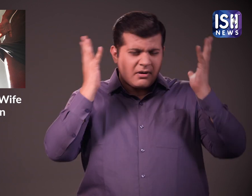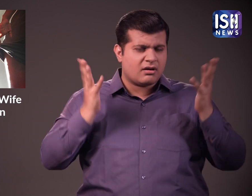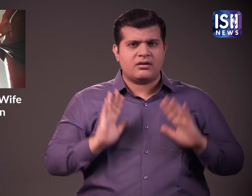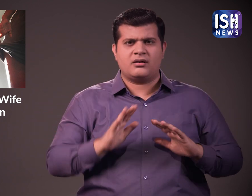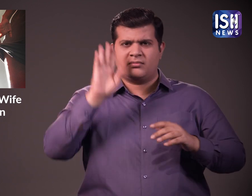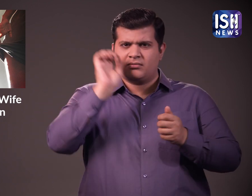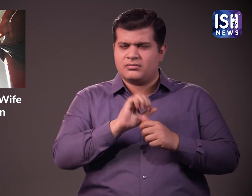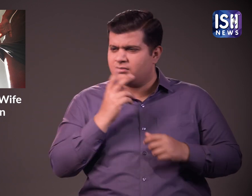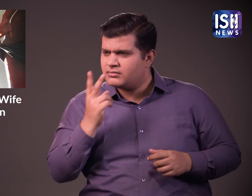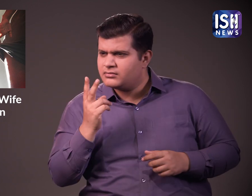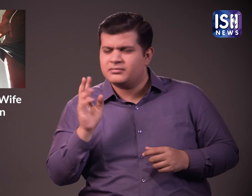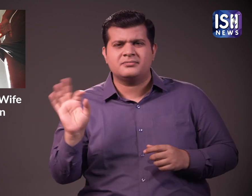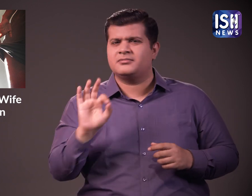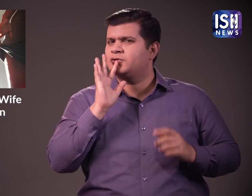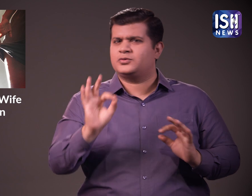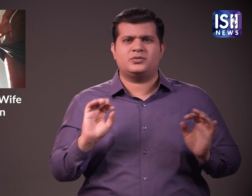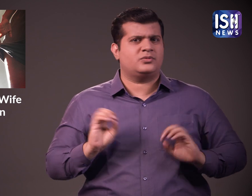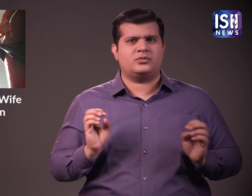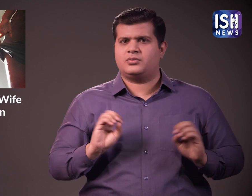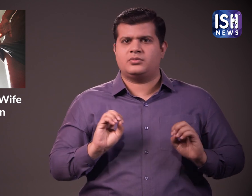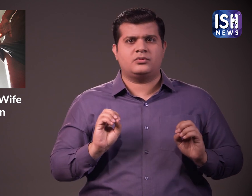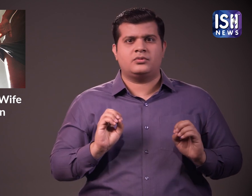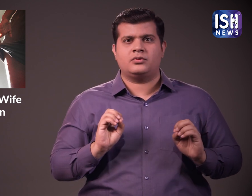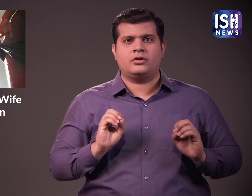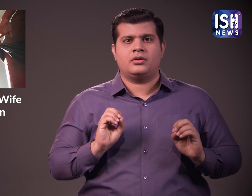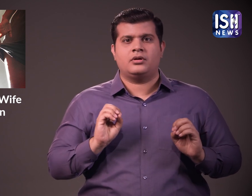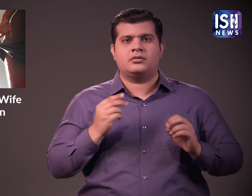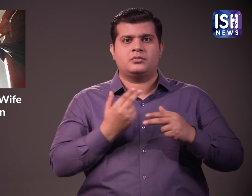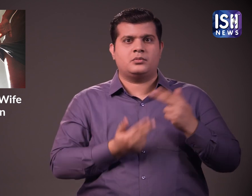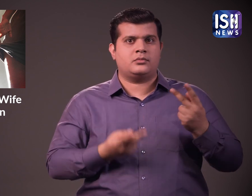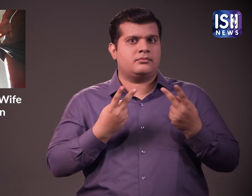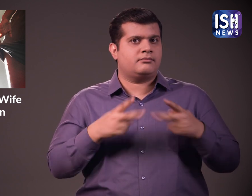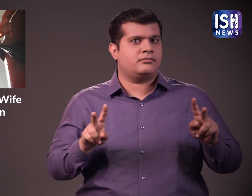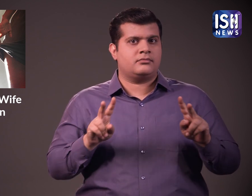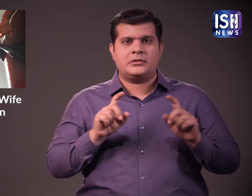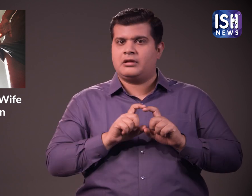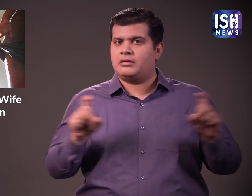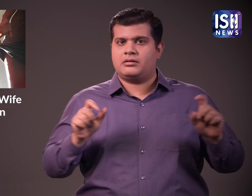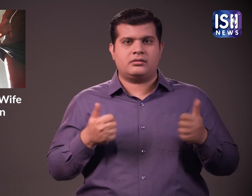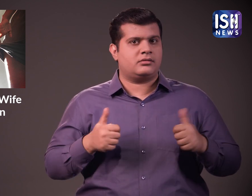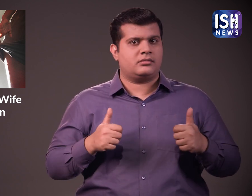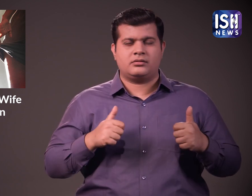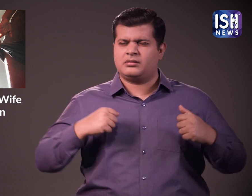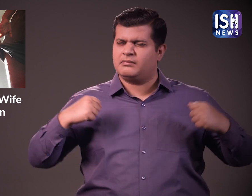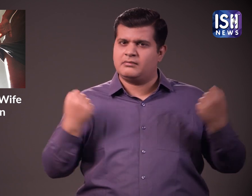हाला कि जवान का कहना है कि उसकी पत्नी को गंबीर चोटे आई है लेकिन पुलिस अधिकारियों के अनुसार ये सच नहीं है